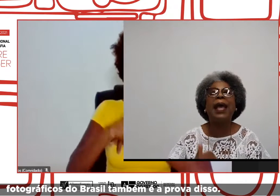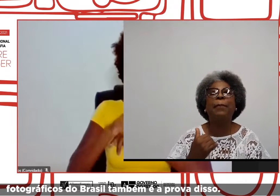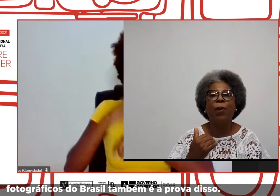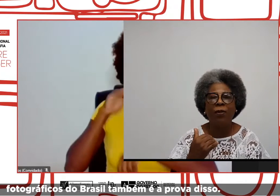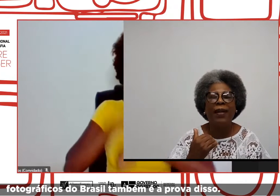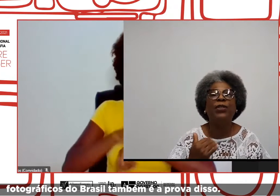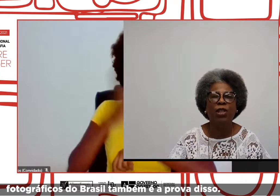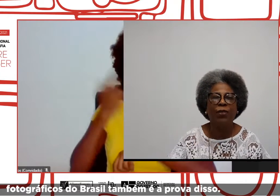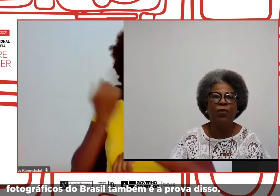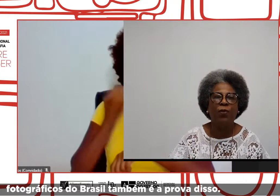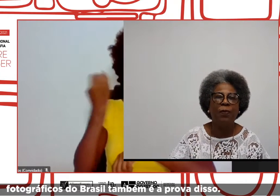também é a prova disso.